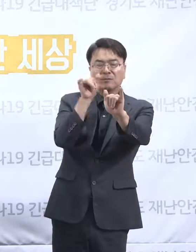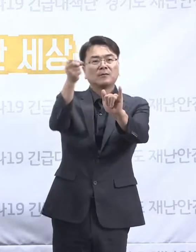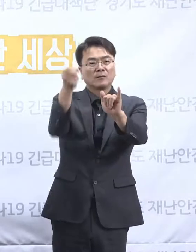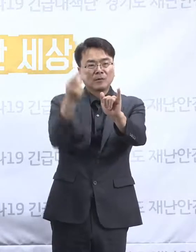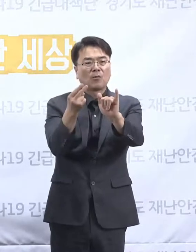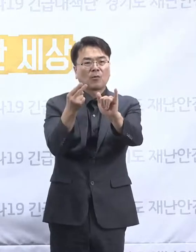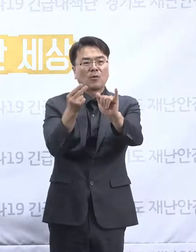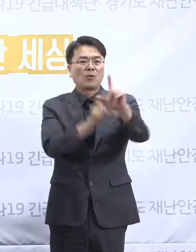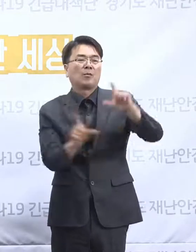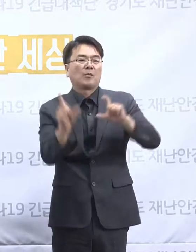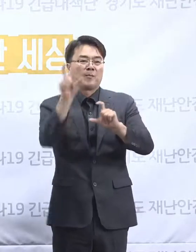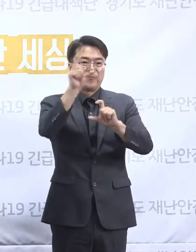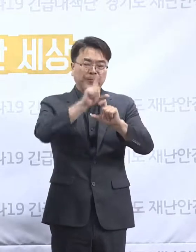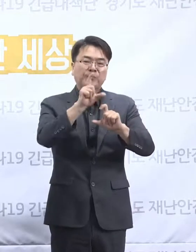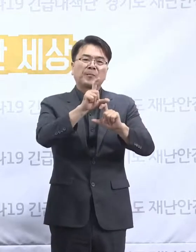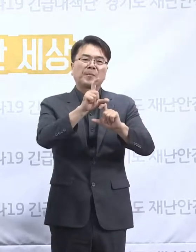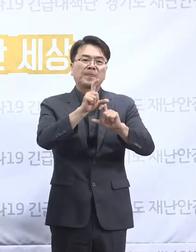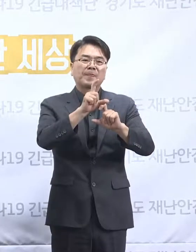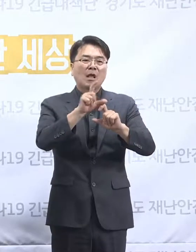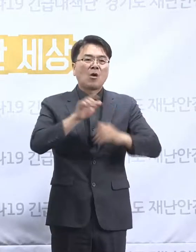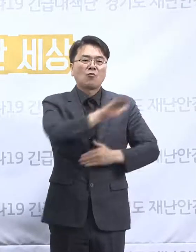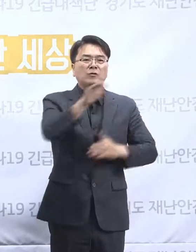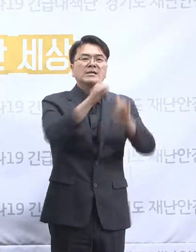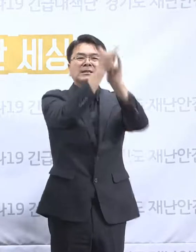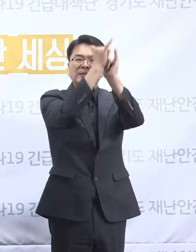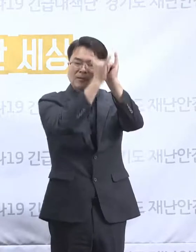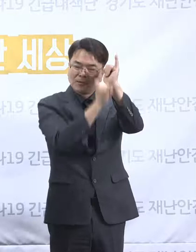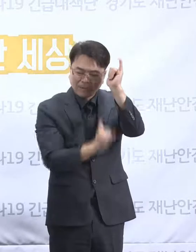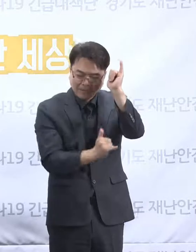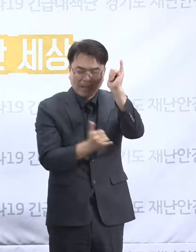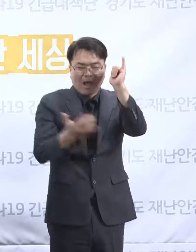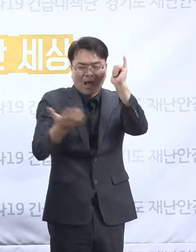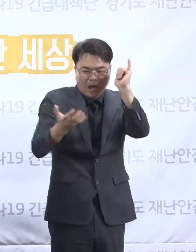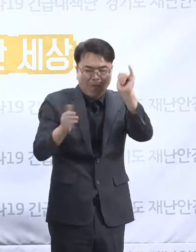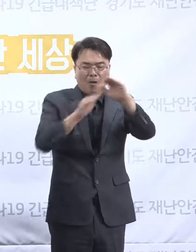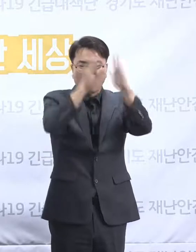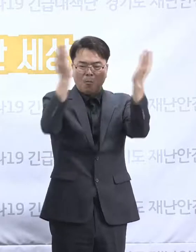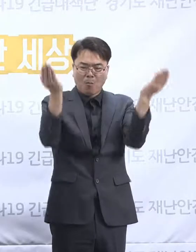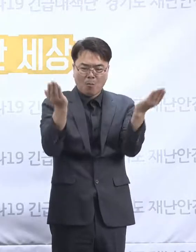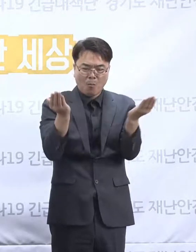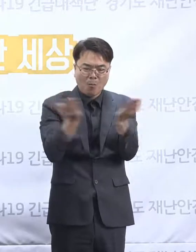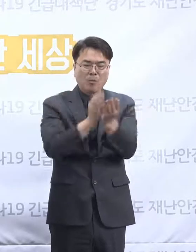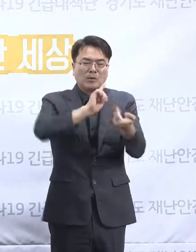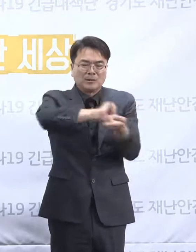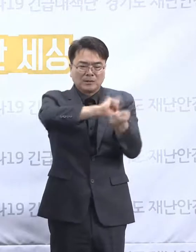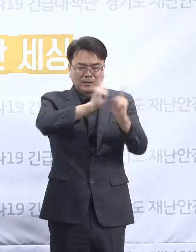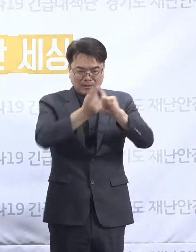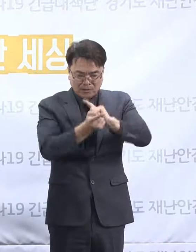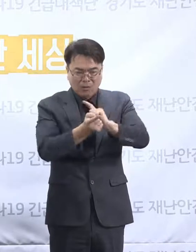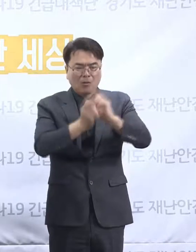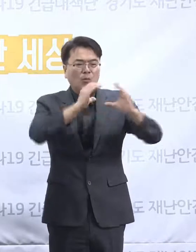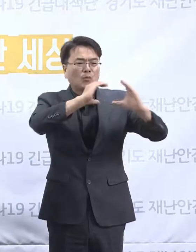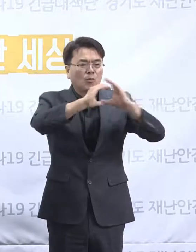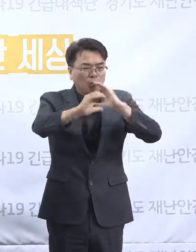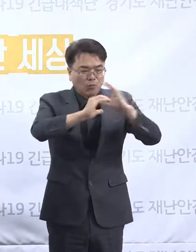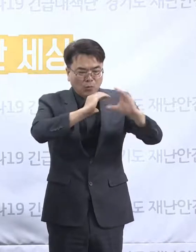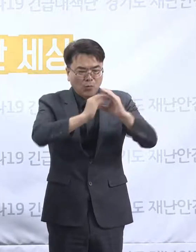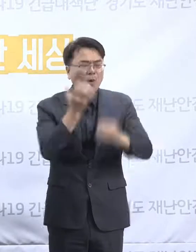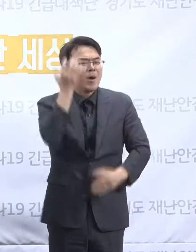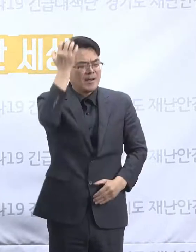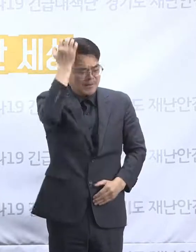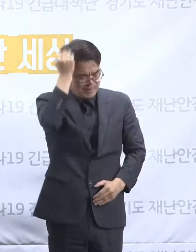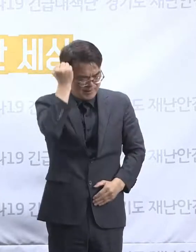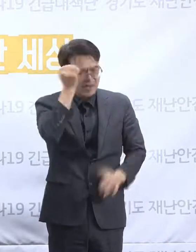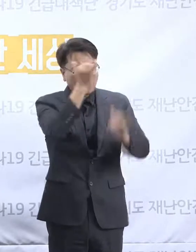정말 우리 역사의 아픔이고 우리 모두가 같이 아파하면서 치유를 하고 기억을 해야 되는 이